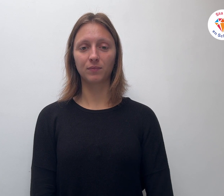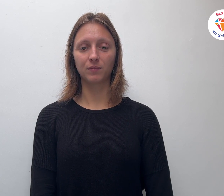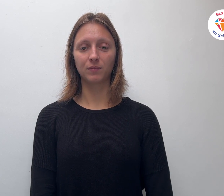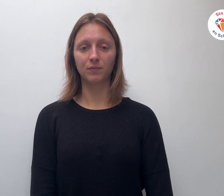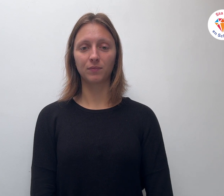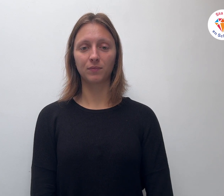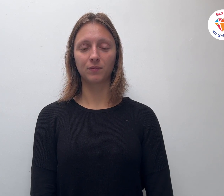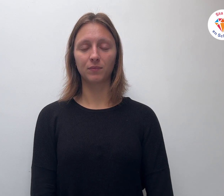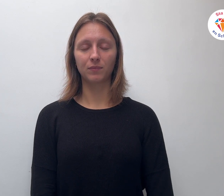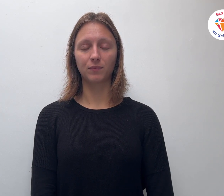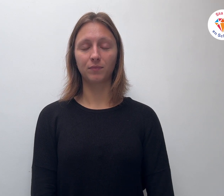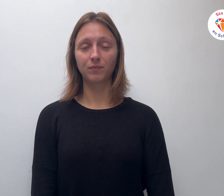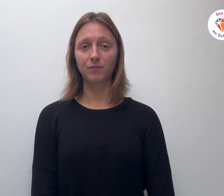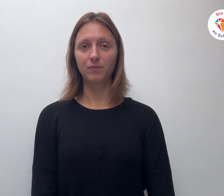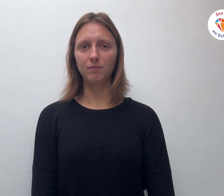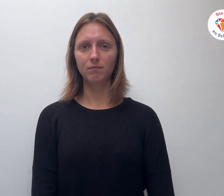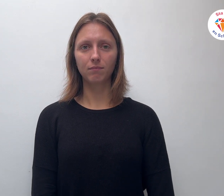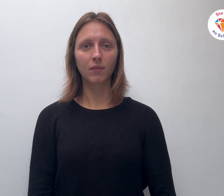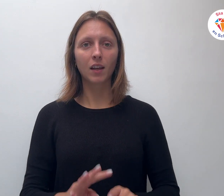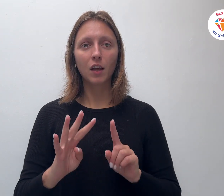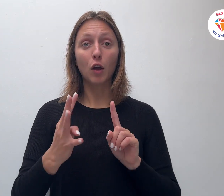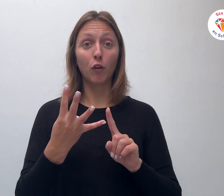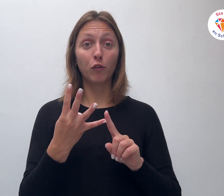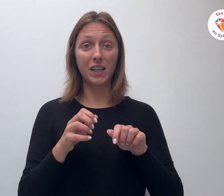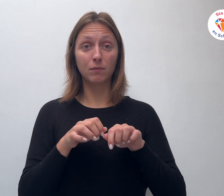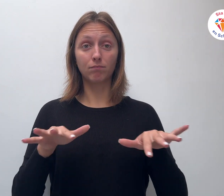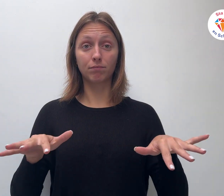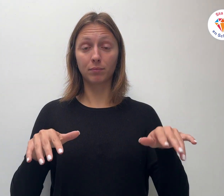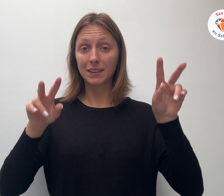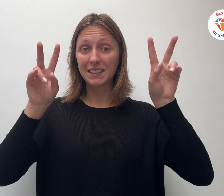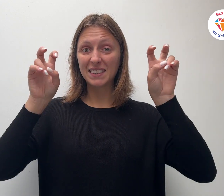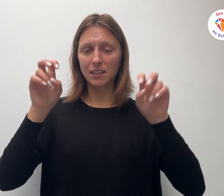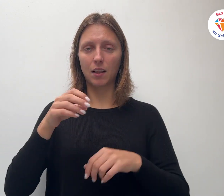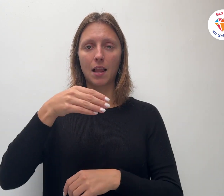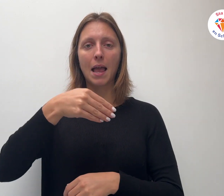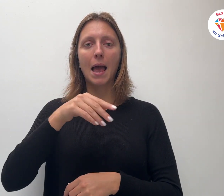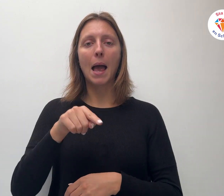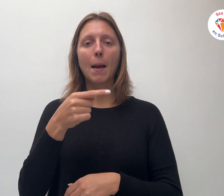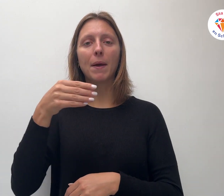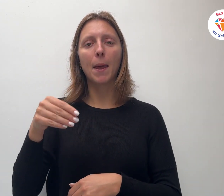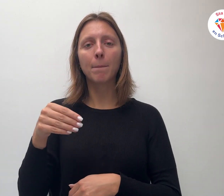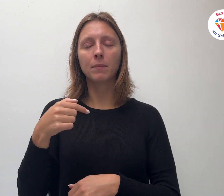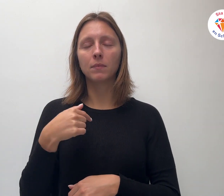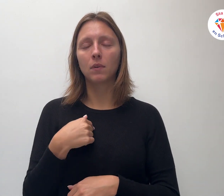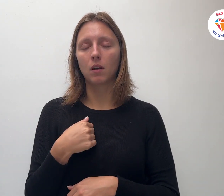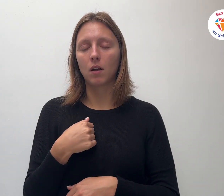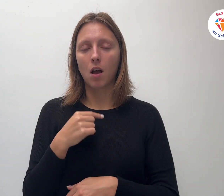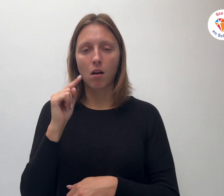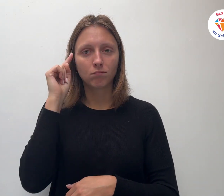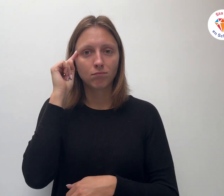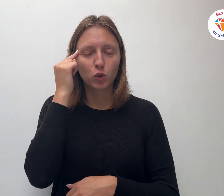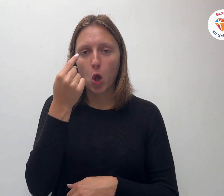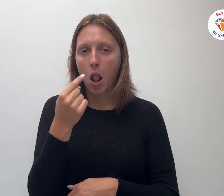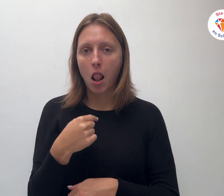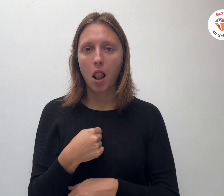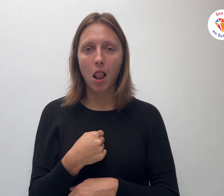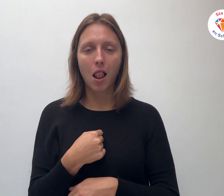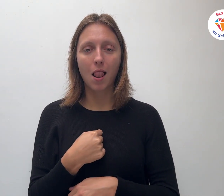De titel van deze vierde uitzending is M&M's. Ik ben gek op M&M's. Aan de buitenkant zien ze er allemaal